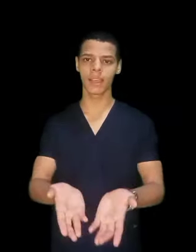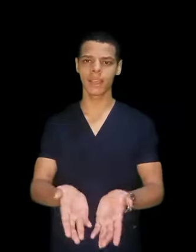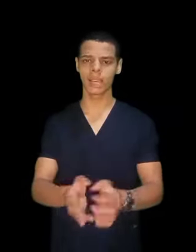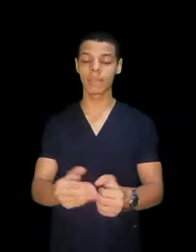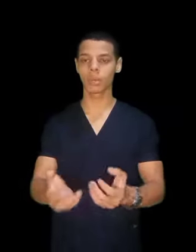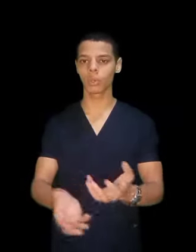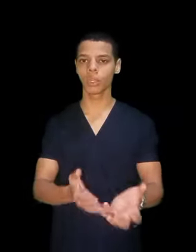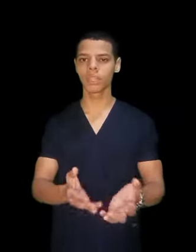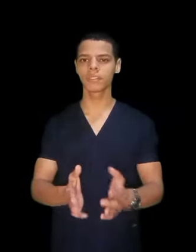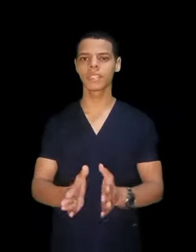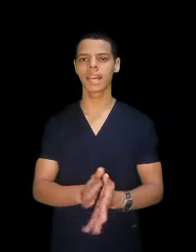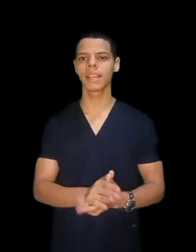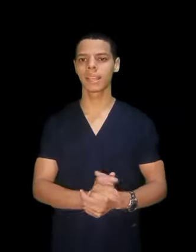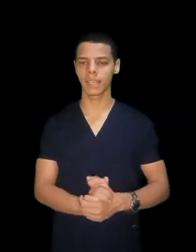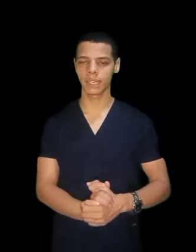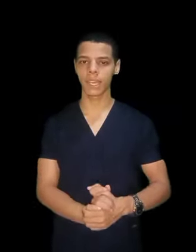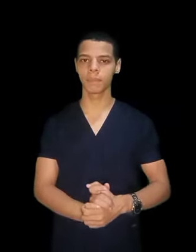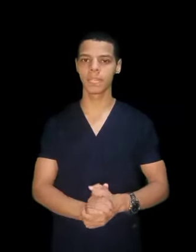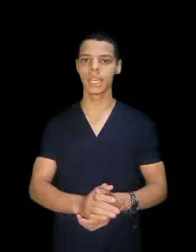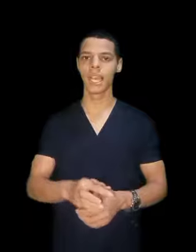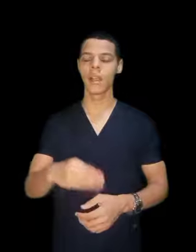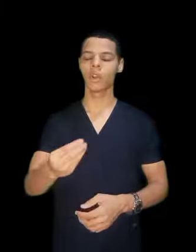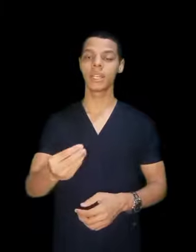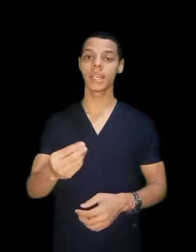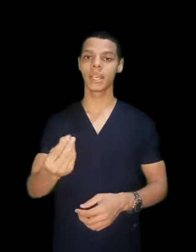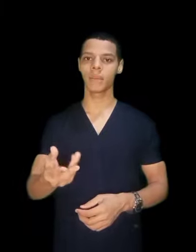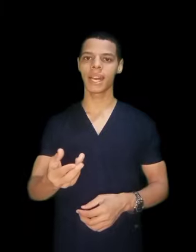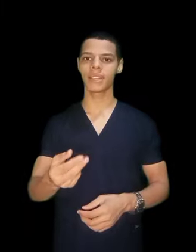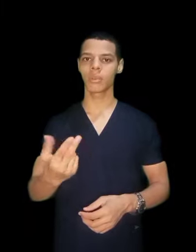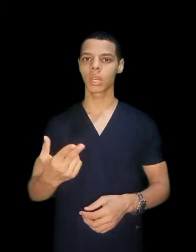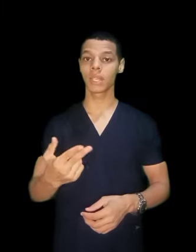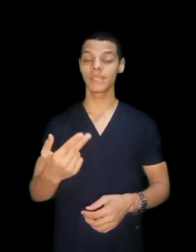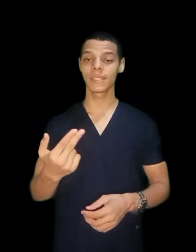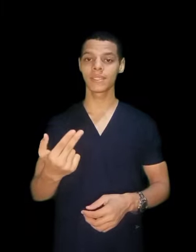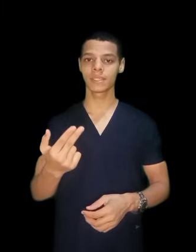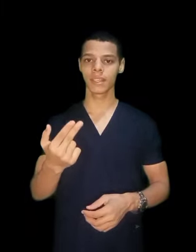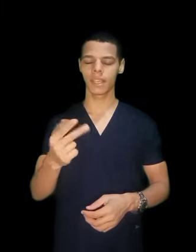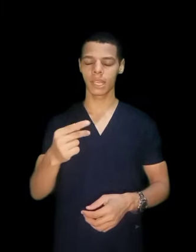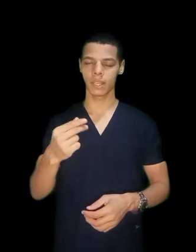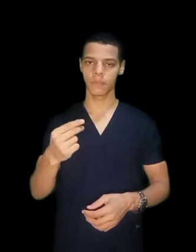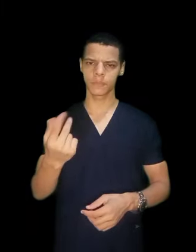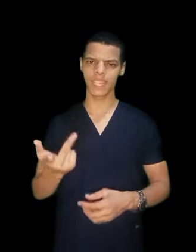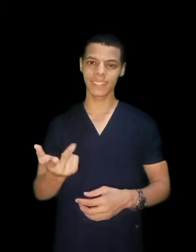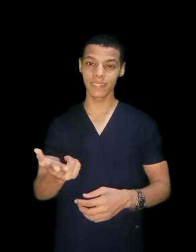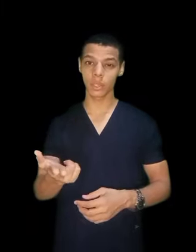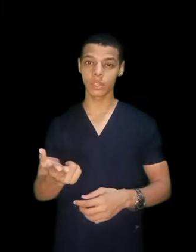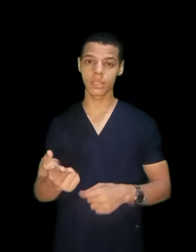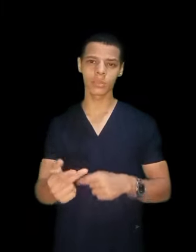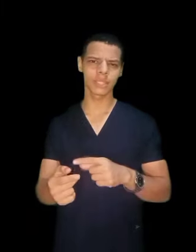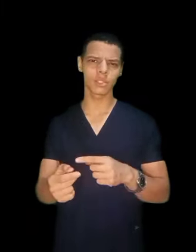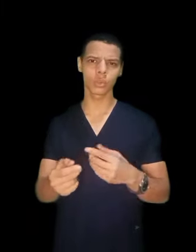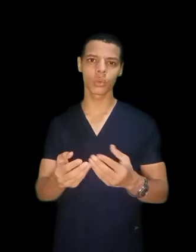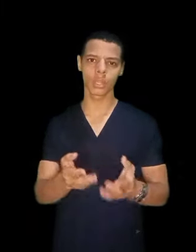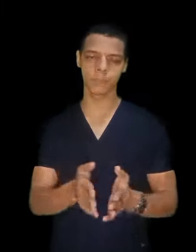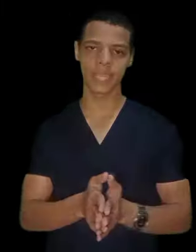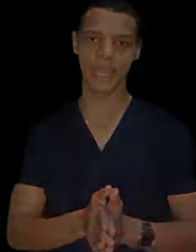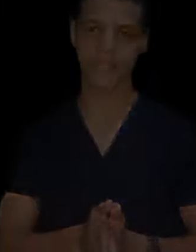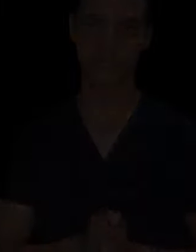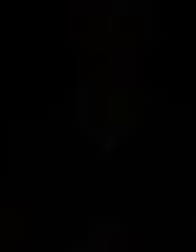عن موضوعنا، فتعالى نكمل قلنا المعهد أبار عن ست سنتين دراسة وست شهور امتياز